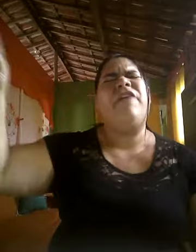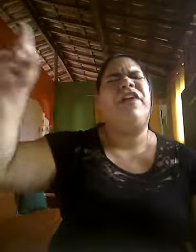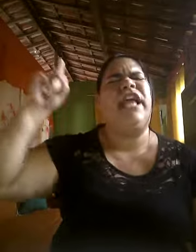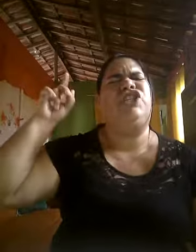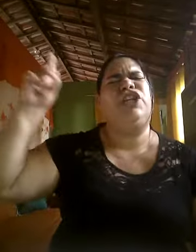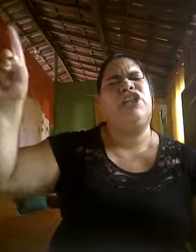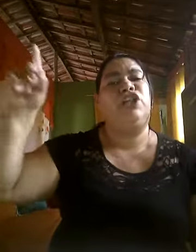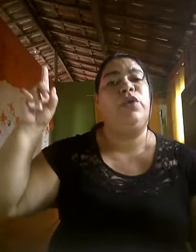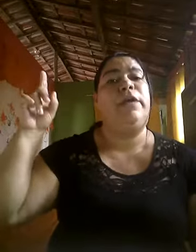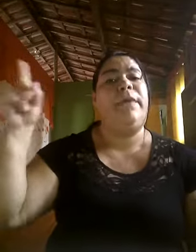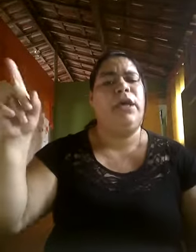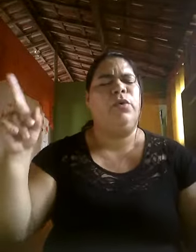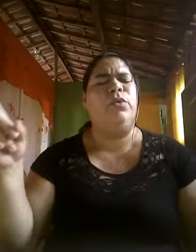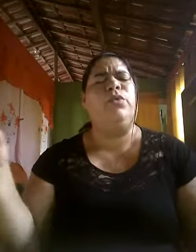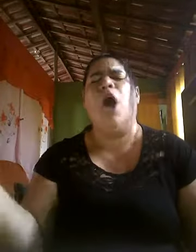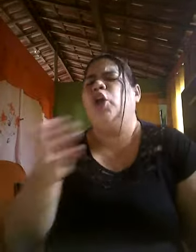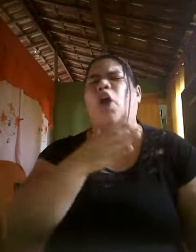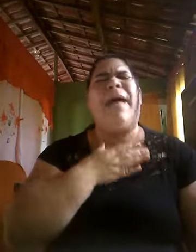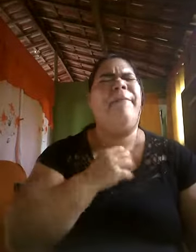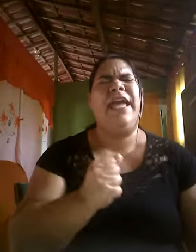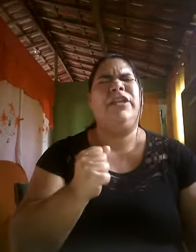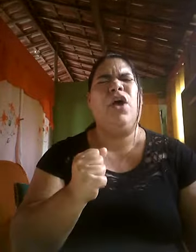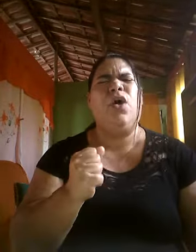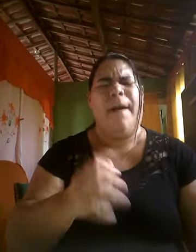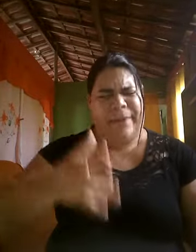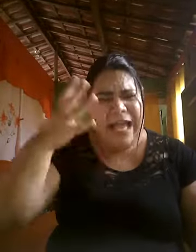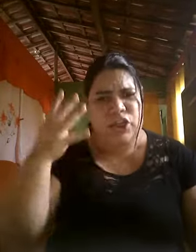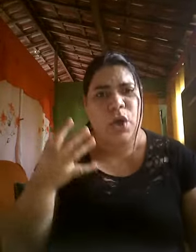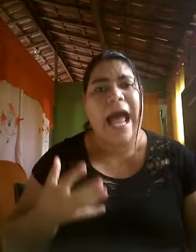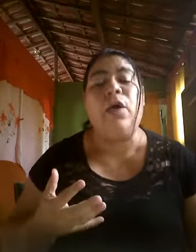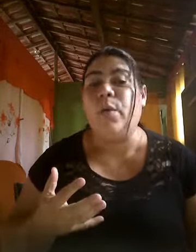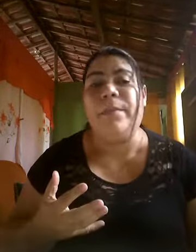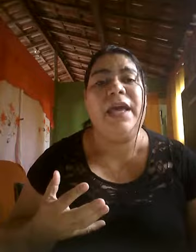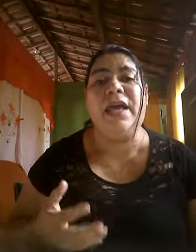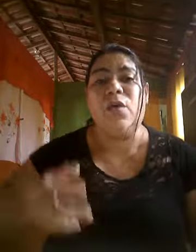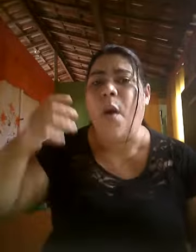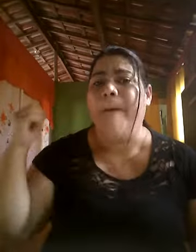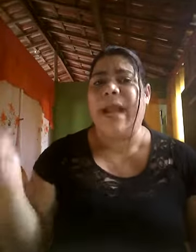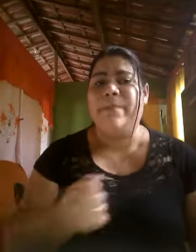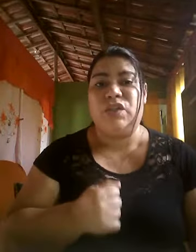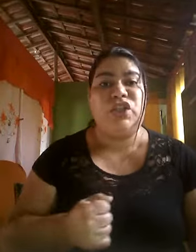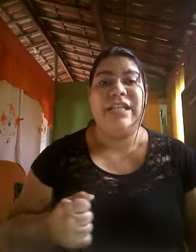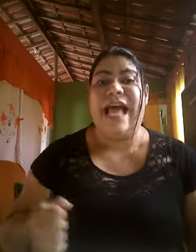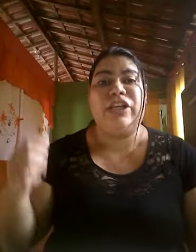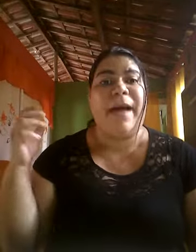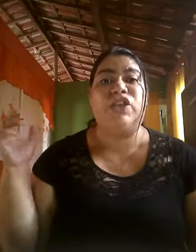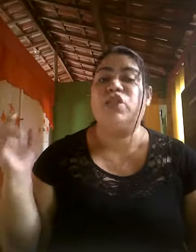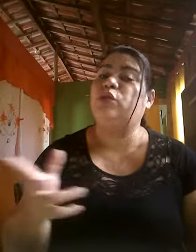defender diante do inimigo, tomar minha dor, pra chorar comigo. Pra me sustentar debaixo de